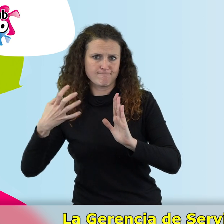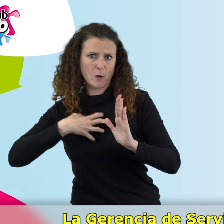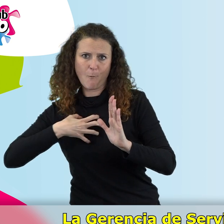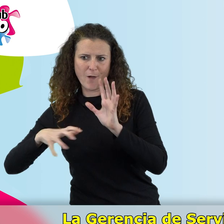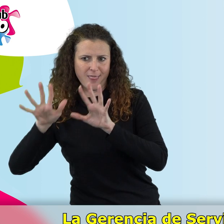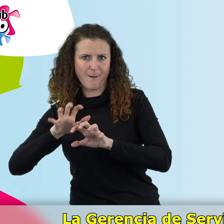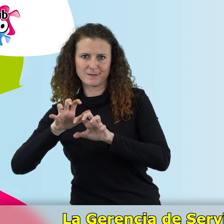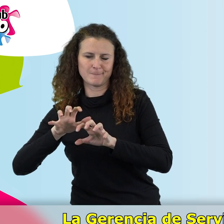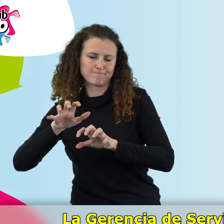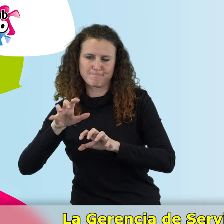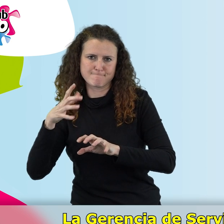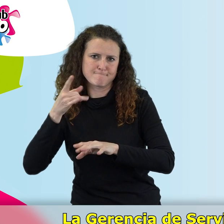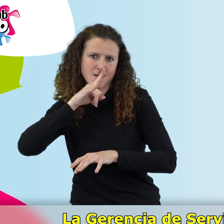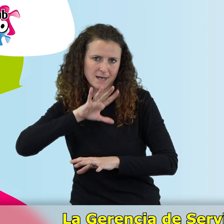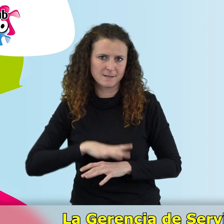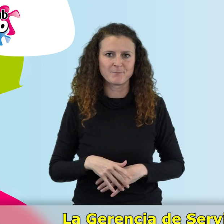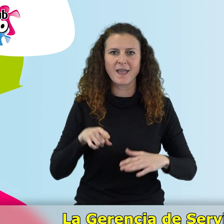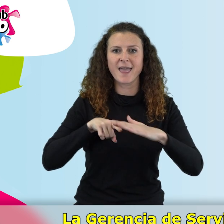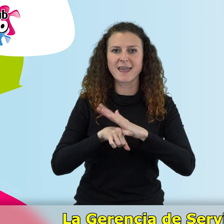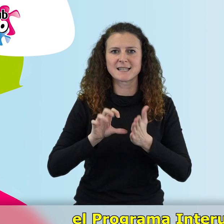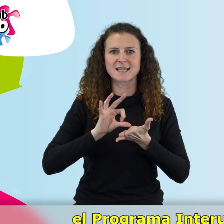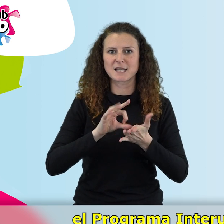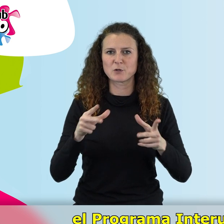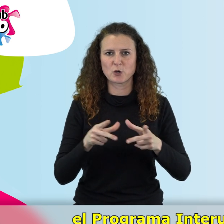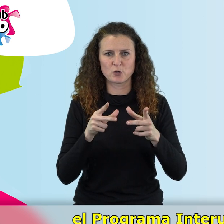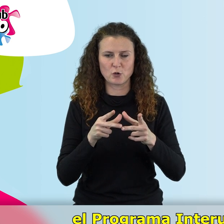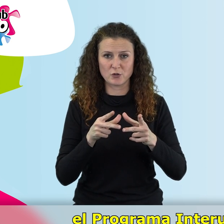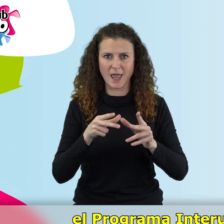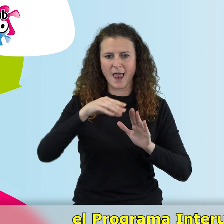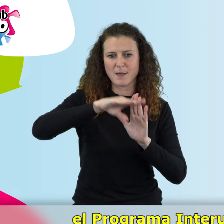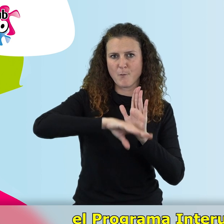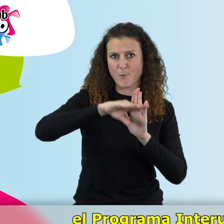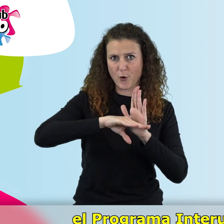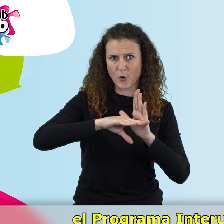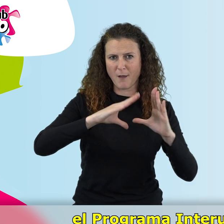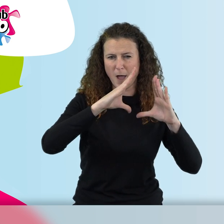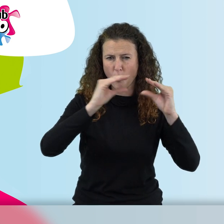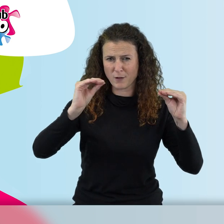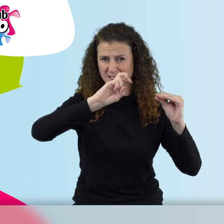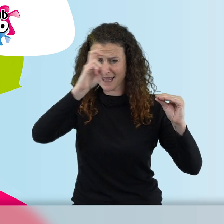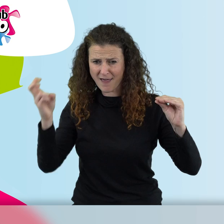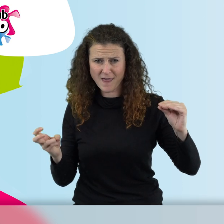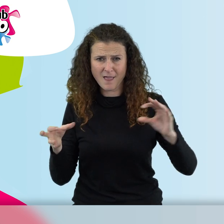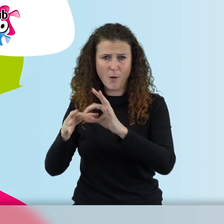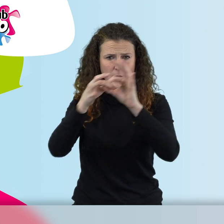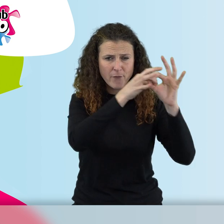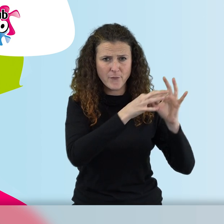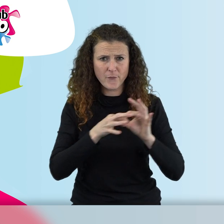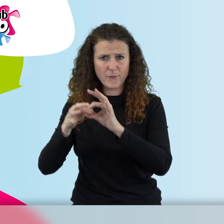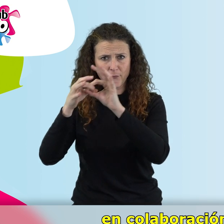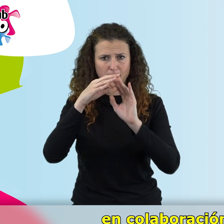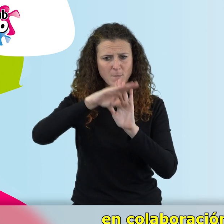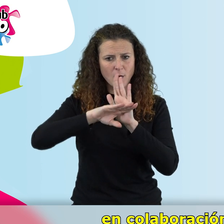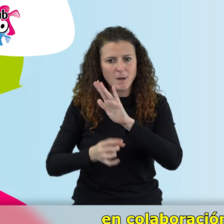La Gerencia de Servicios Sociales desarrolla el programa interuniversitario de la experiencia de Castilla